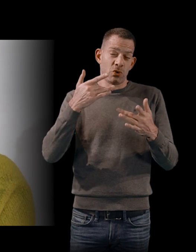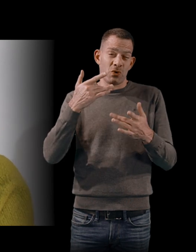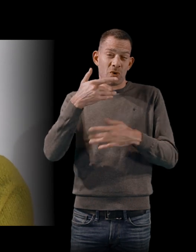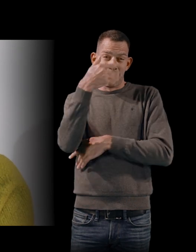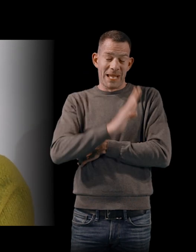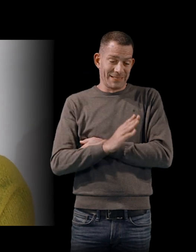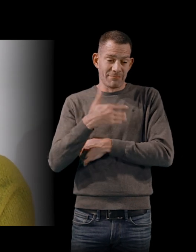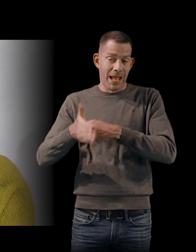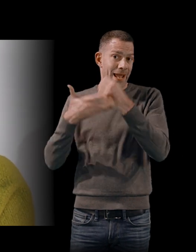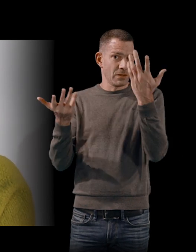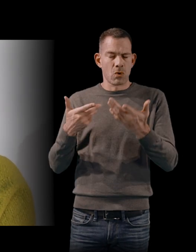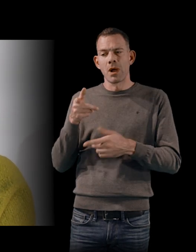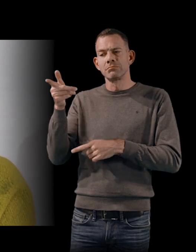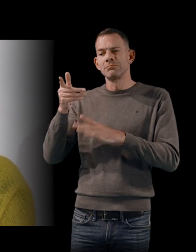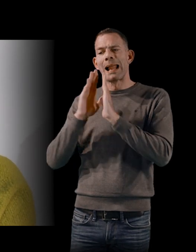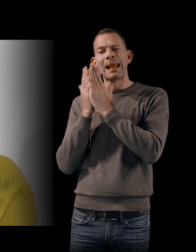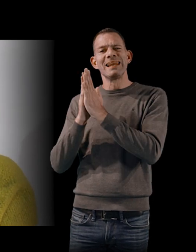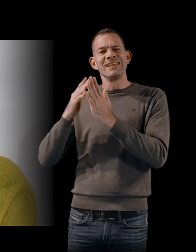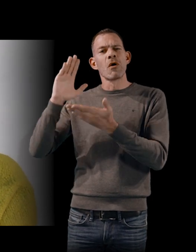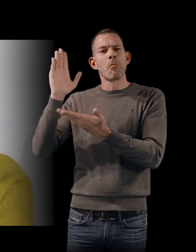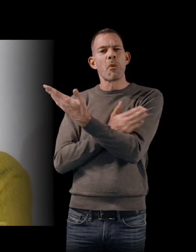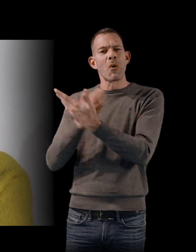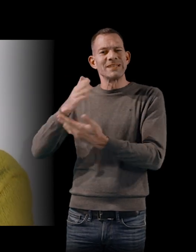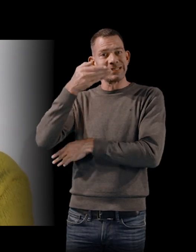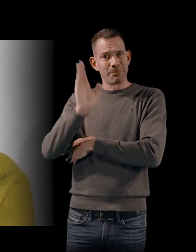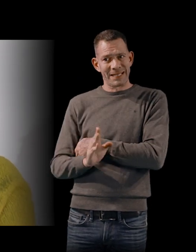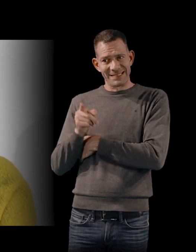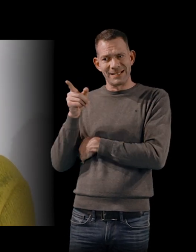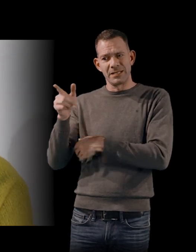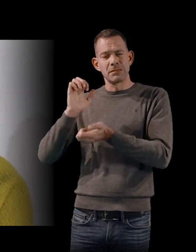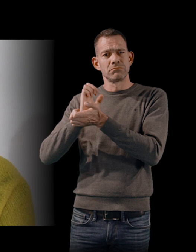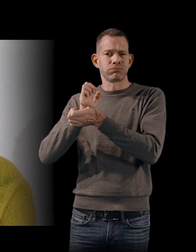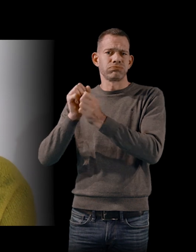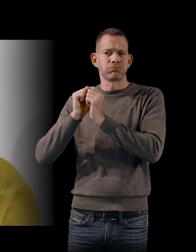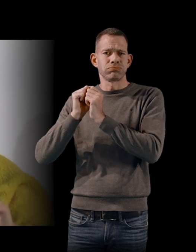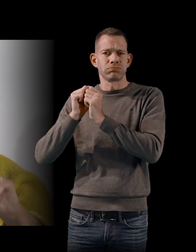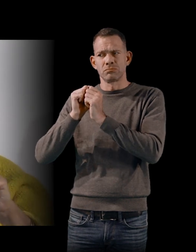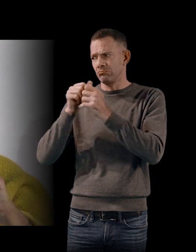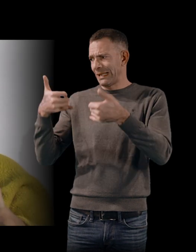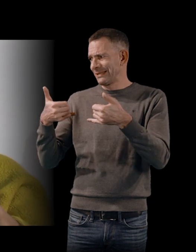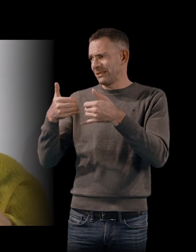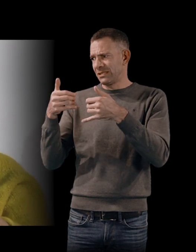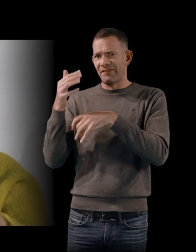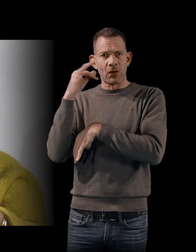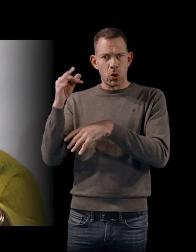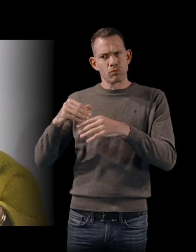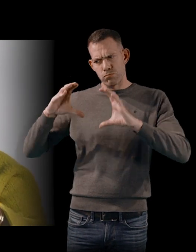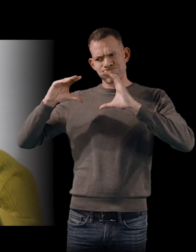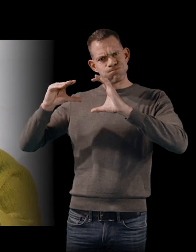recueil de poésie brésilienne qui a été publié aux éditions de Chandenne, ici, c'est volumineux parce que ça commence au